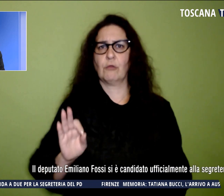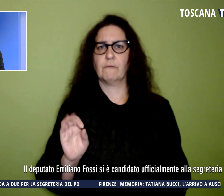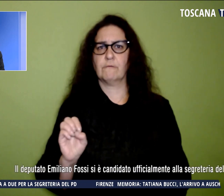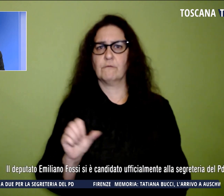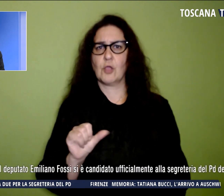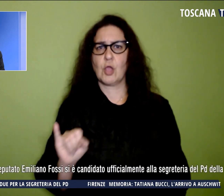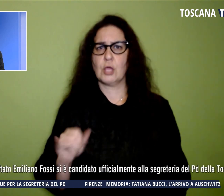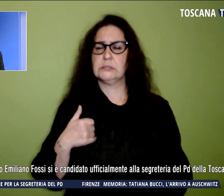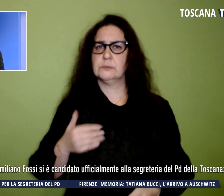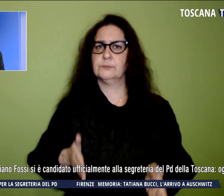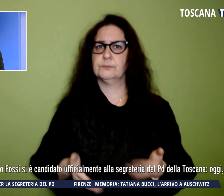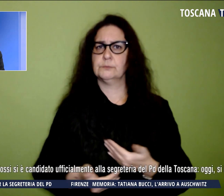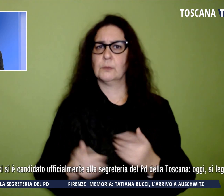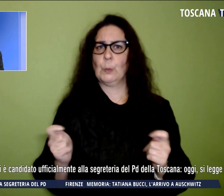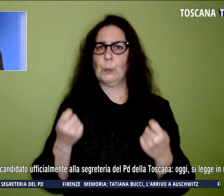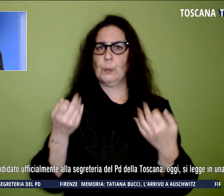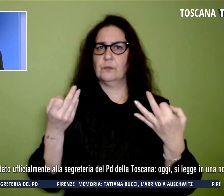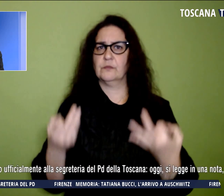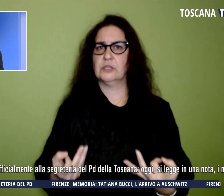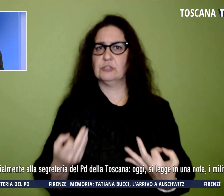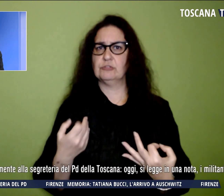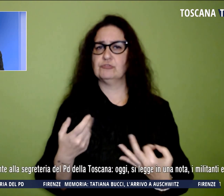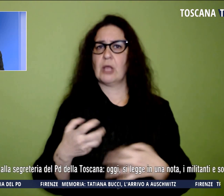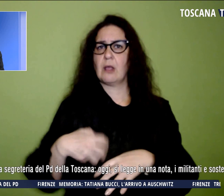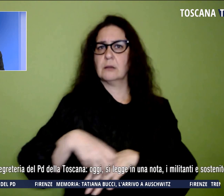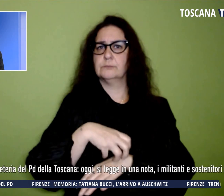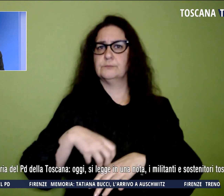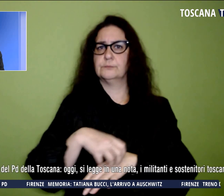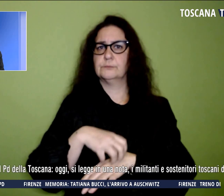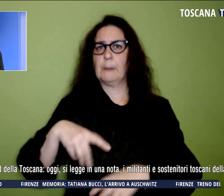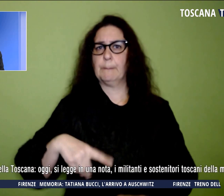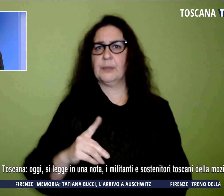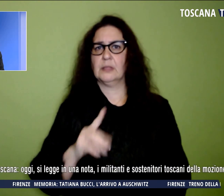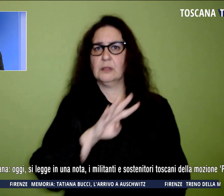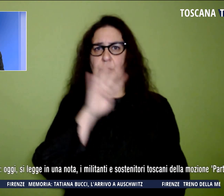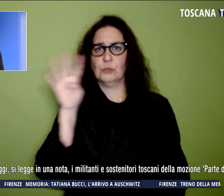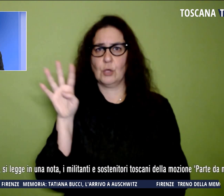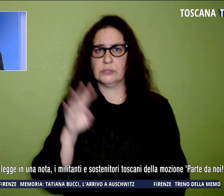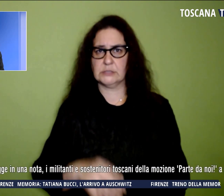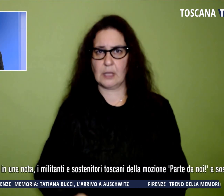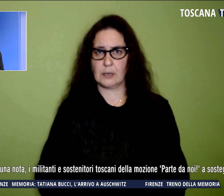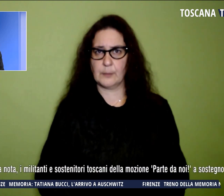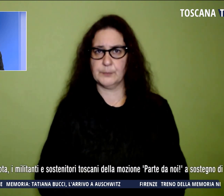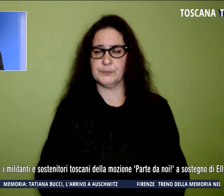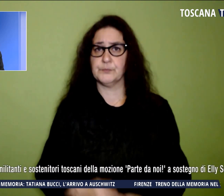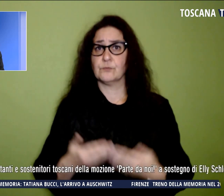ufficialmente alla segreteria del Partito Democratico della Toscana. Oggi, si legge in una nota, i